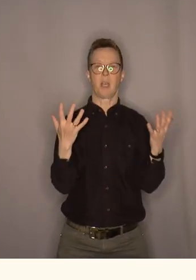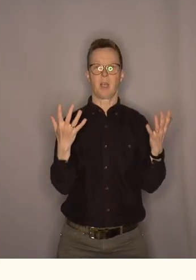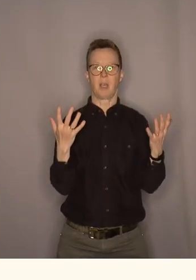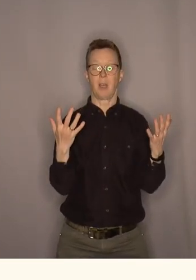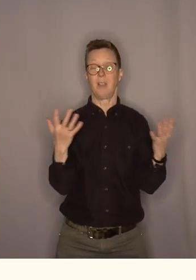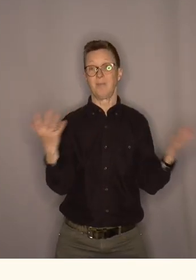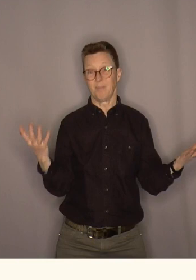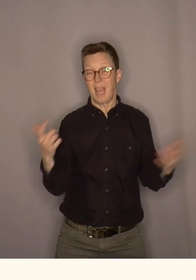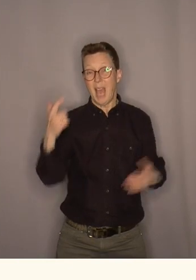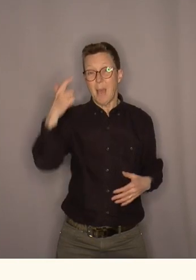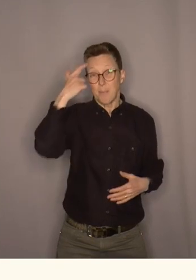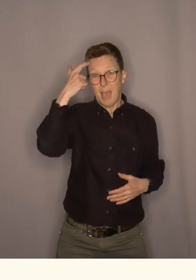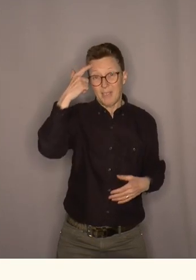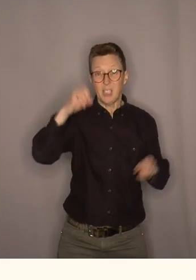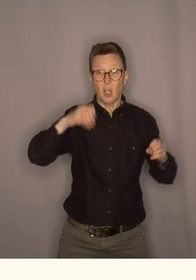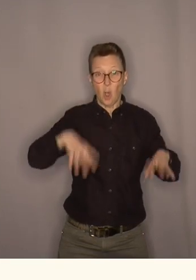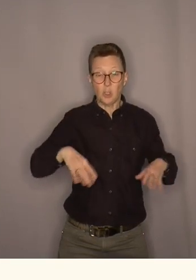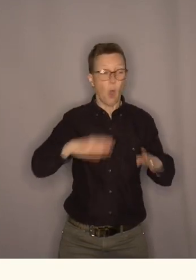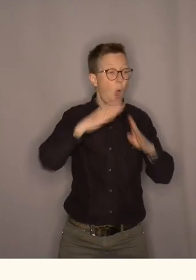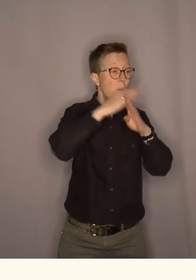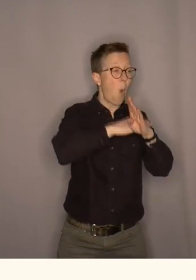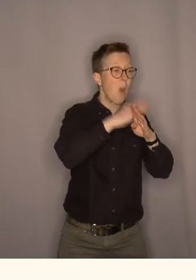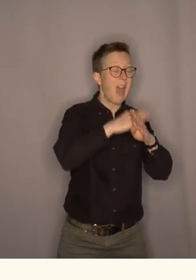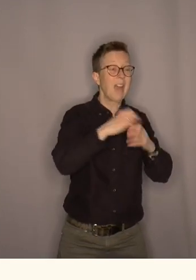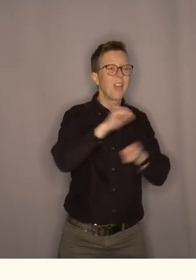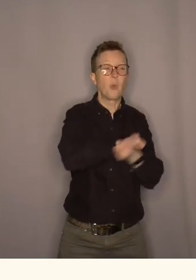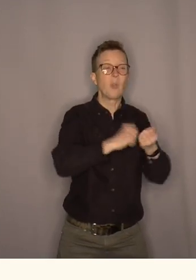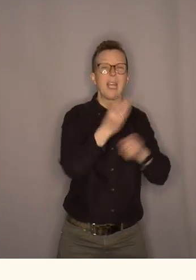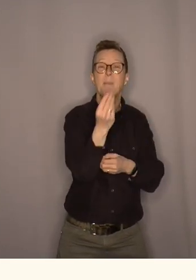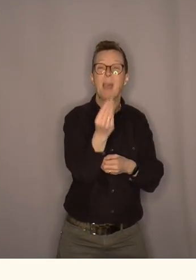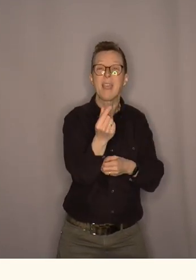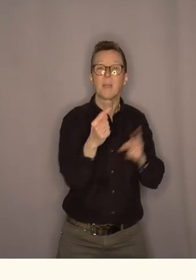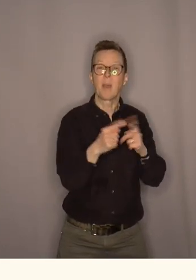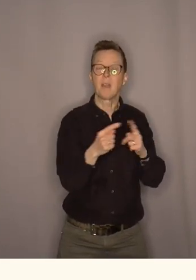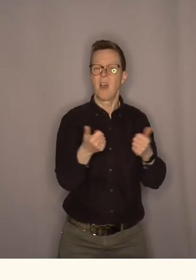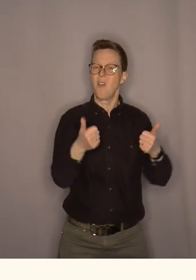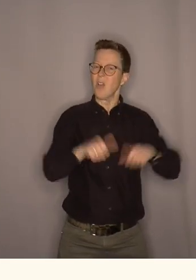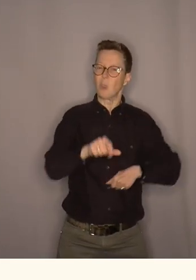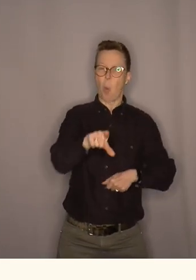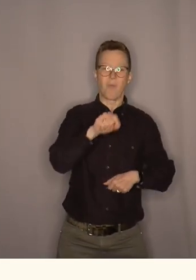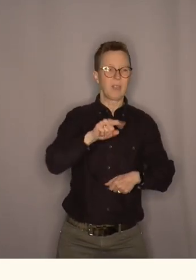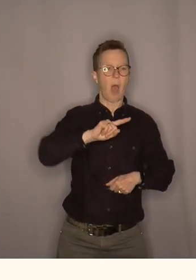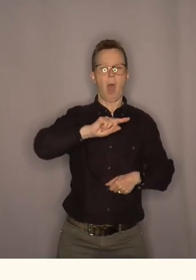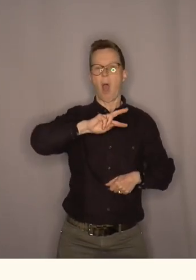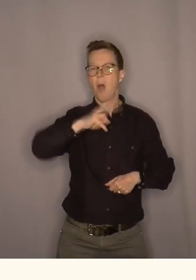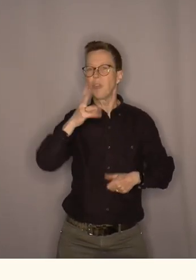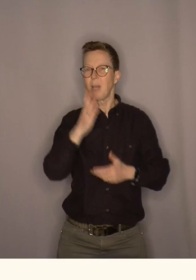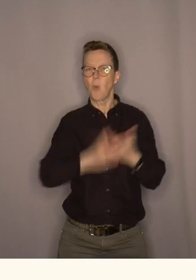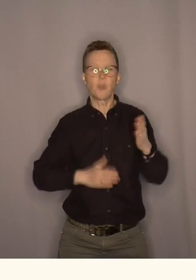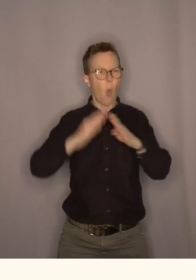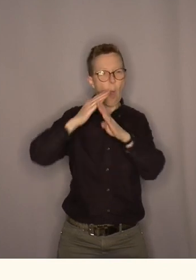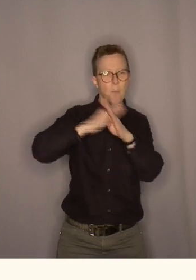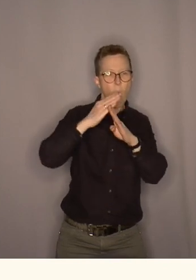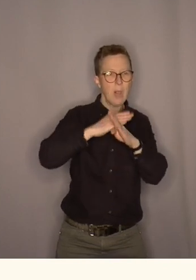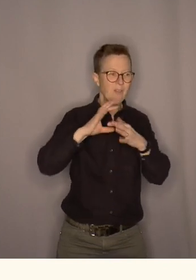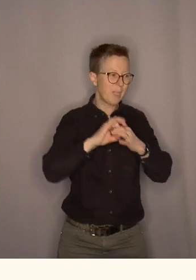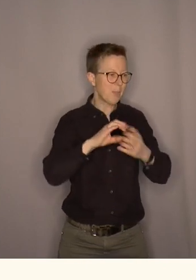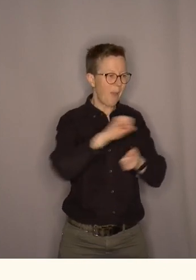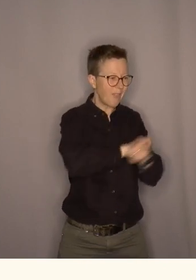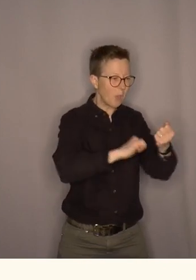meningsløst å måle naturen i penger men det er ganske vanskelig å finne noen andre parametre som er meningsfulle å bruke når du skal snakke om natur